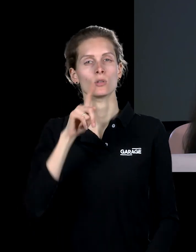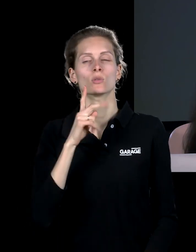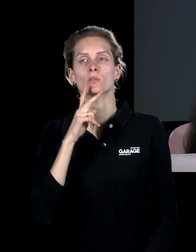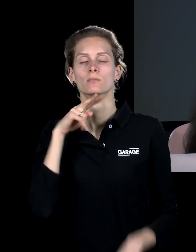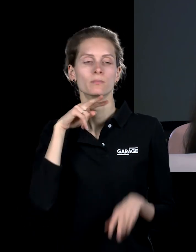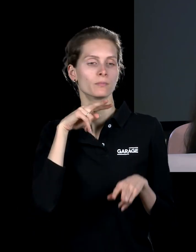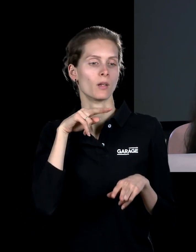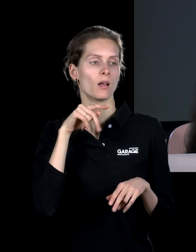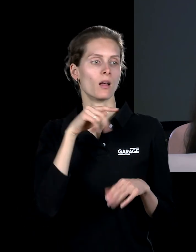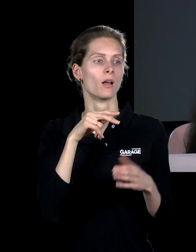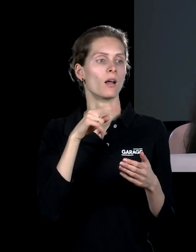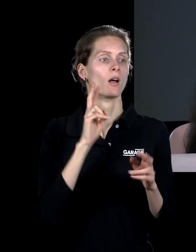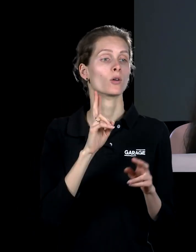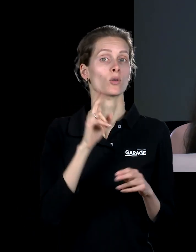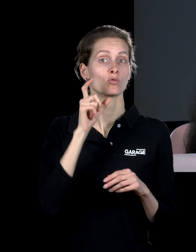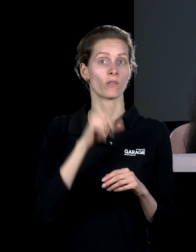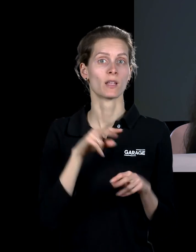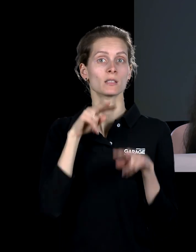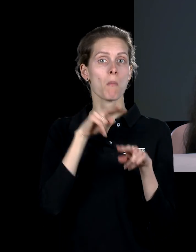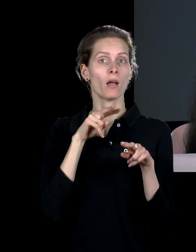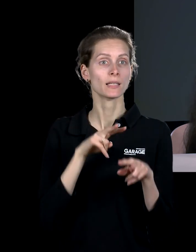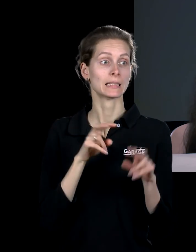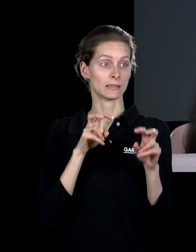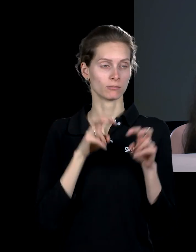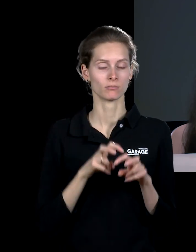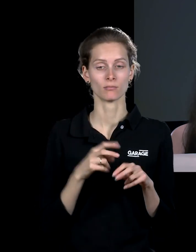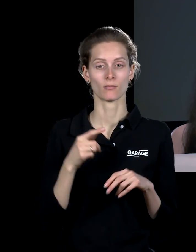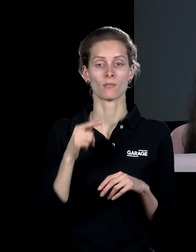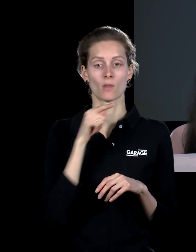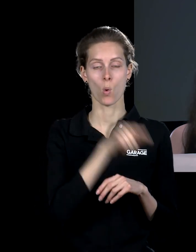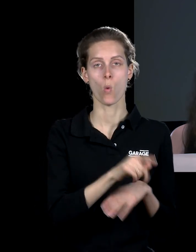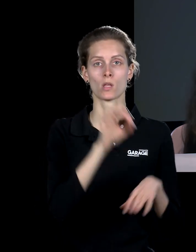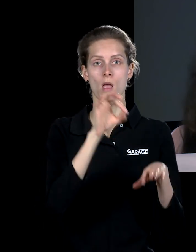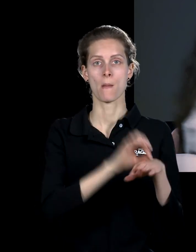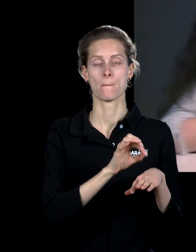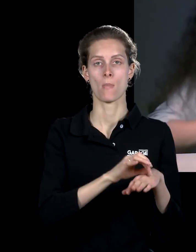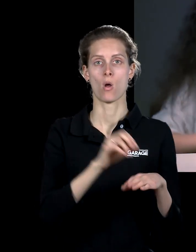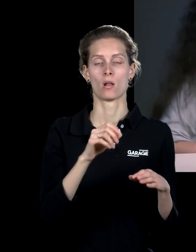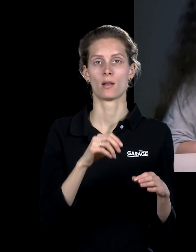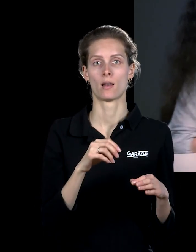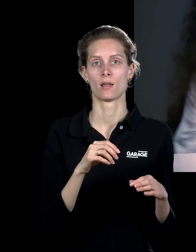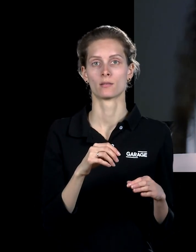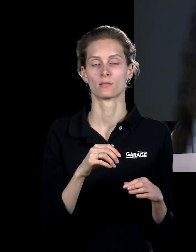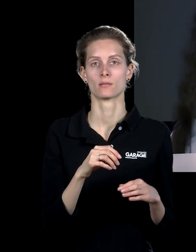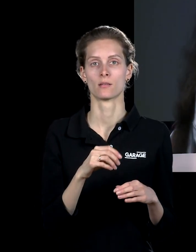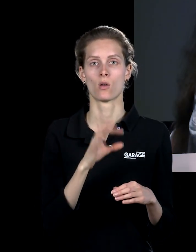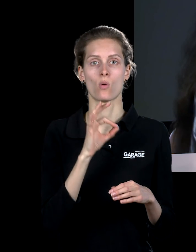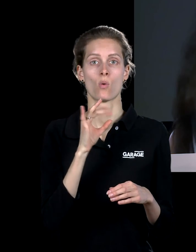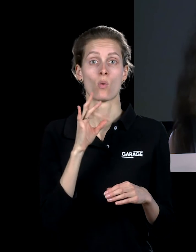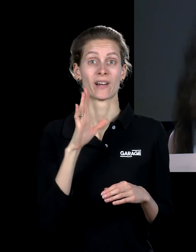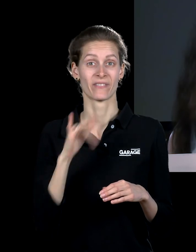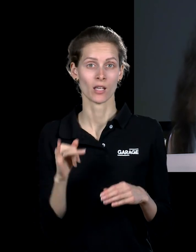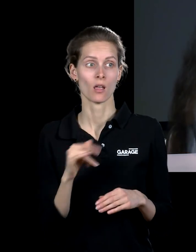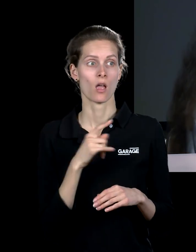музейном зале болен гриппом, и там живут микробы, то есть такое совсем невидимое искусство. И, может быть, такой самый